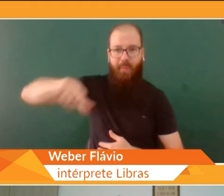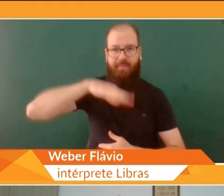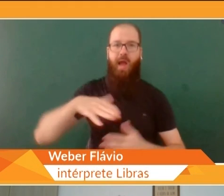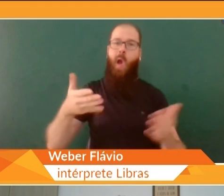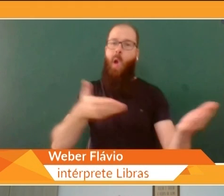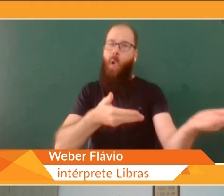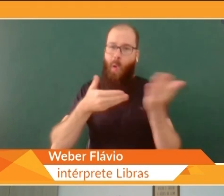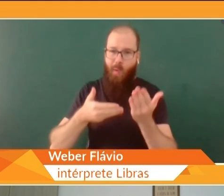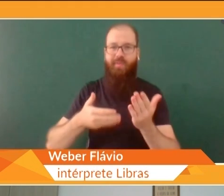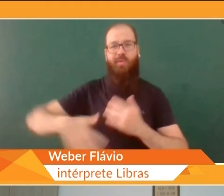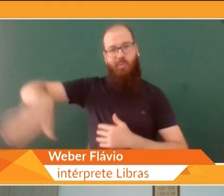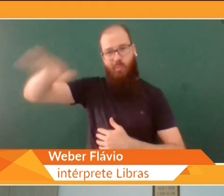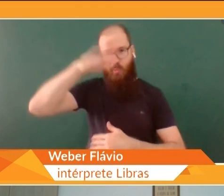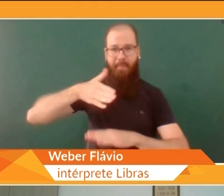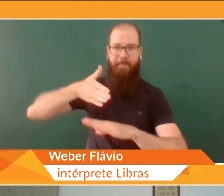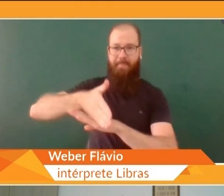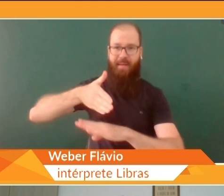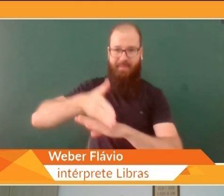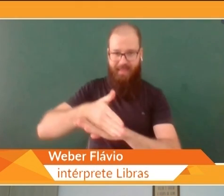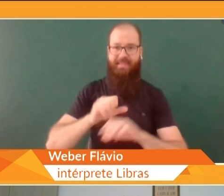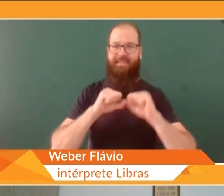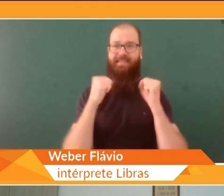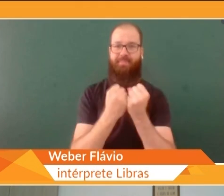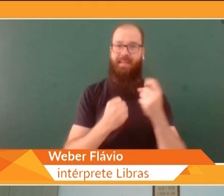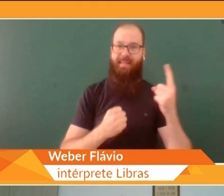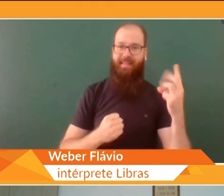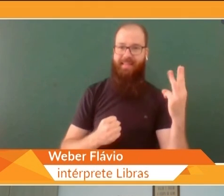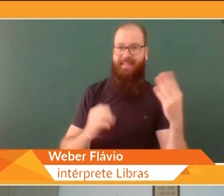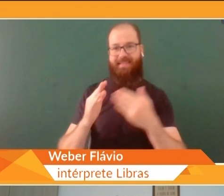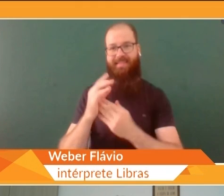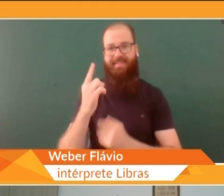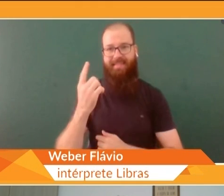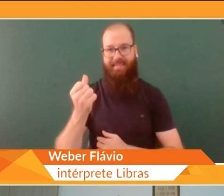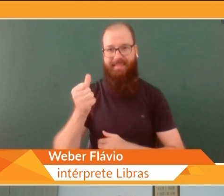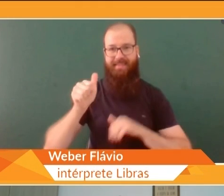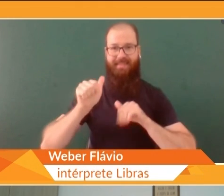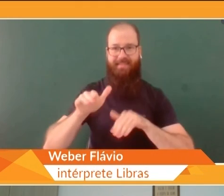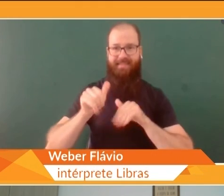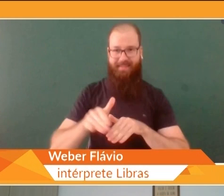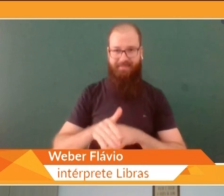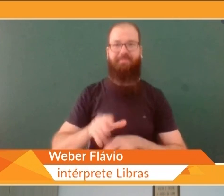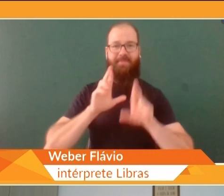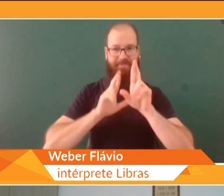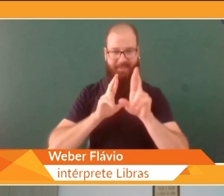participar do seminário de 13 a 16 de setembro. Esperamos todos lá.